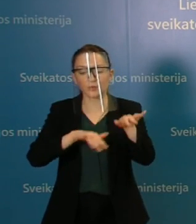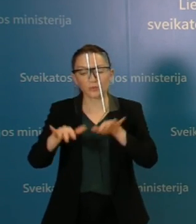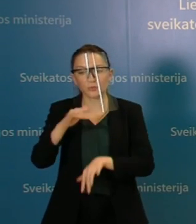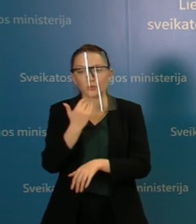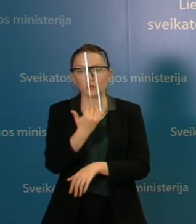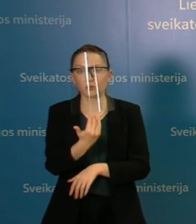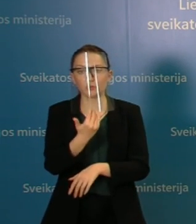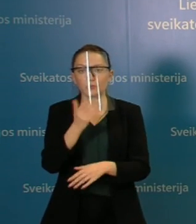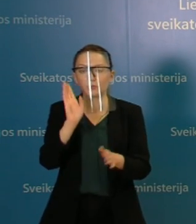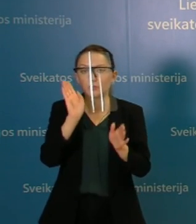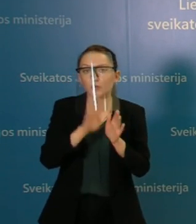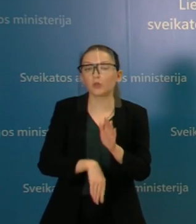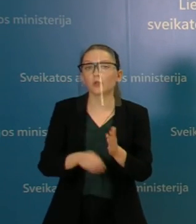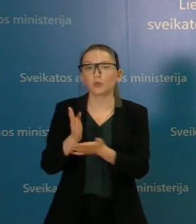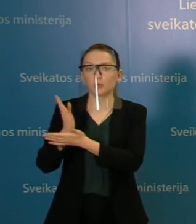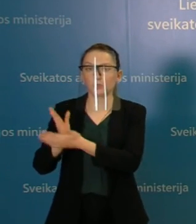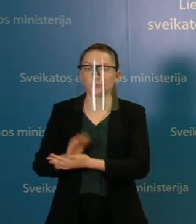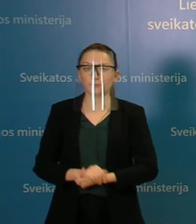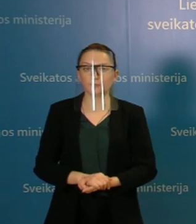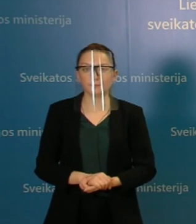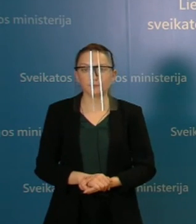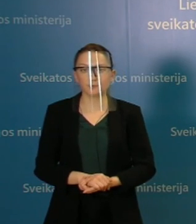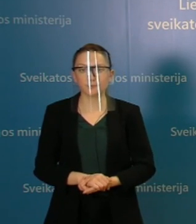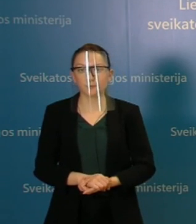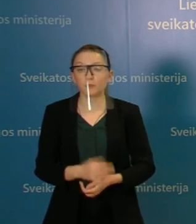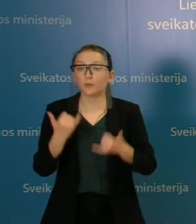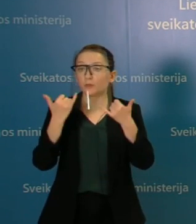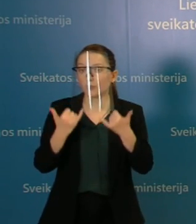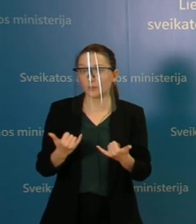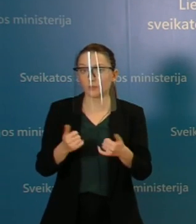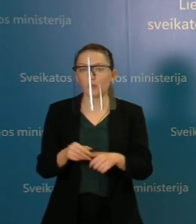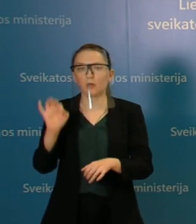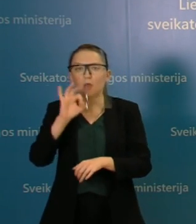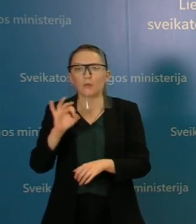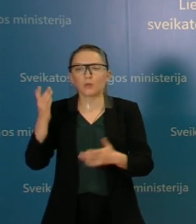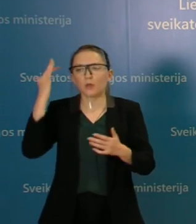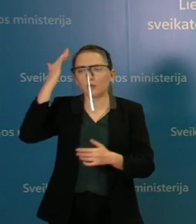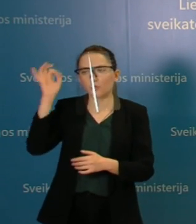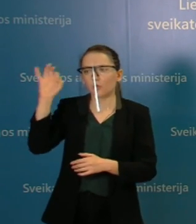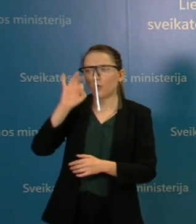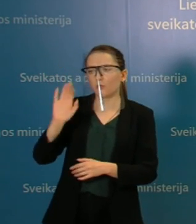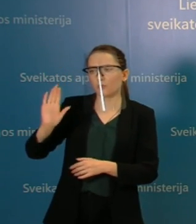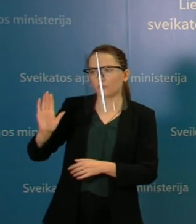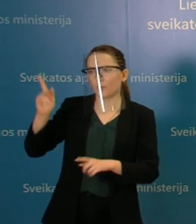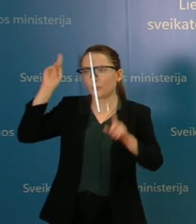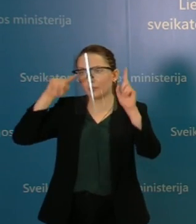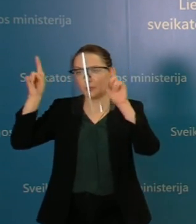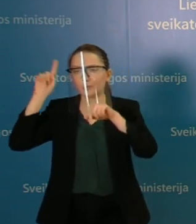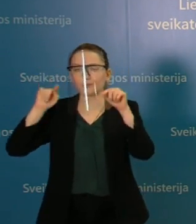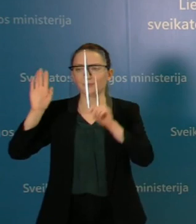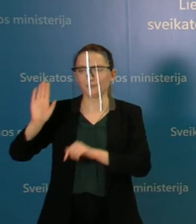tikrai yra labai sudėtinga ir matyti, kad mes dabar mažiausiai apie ką turėtumėm galvoti, tai yra apie